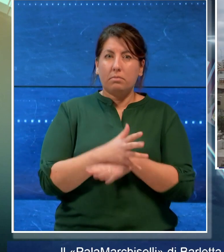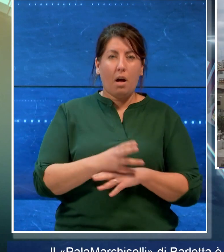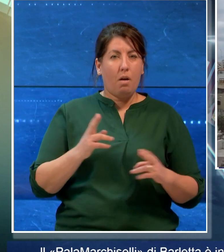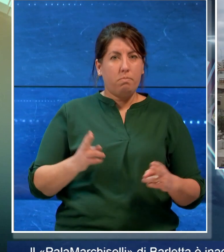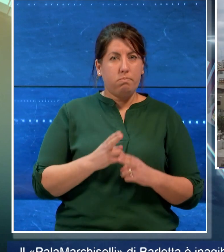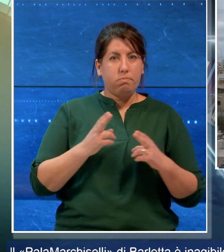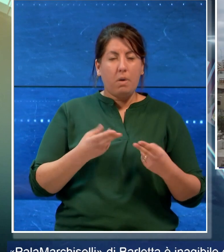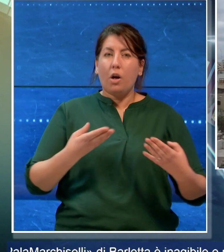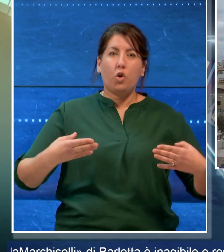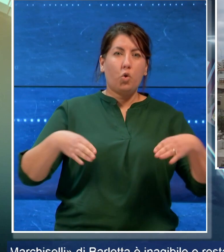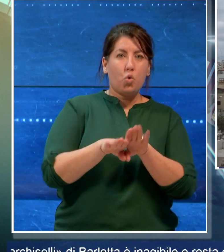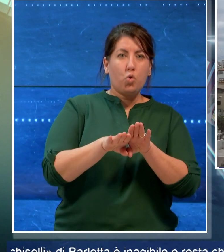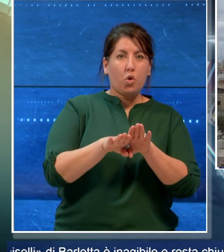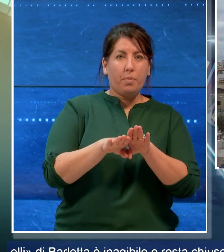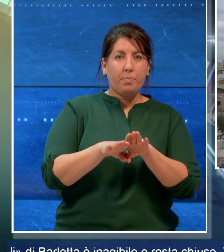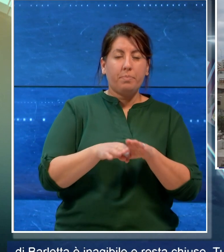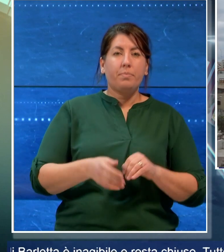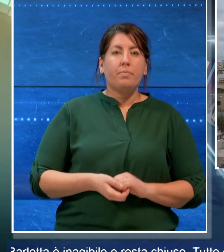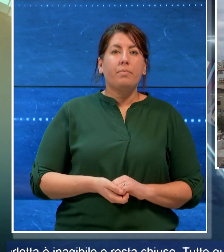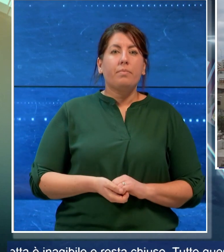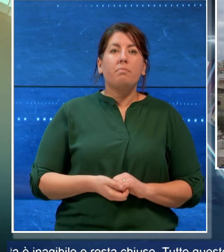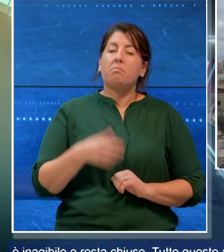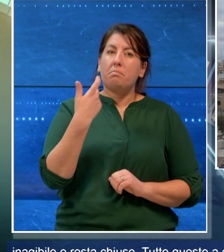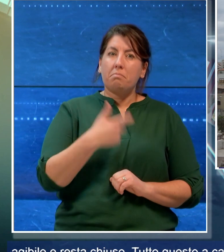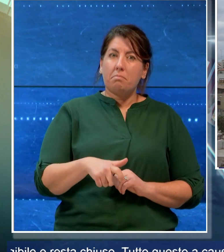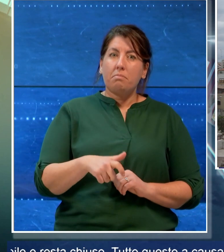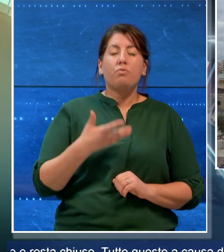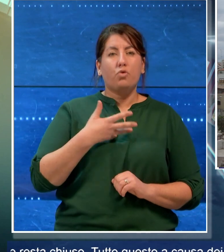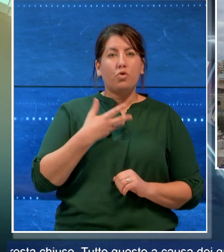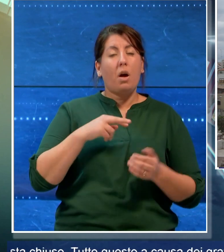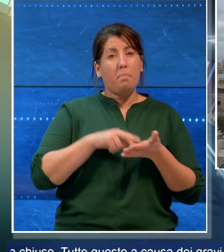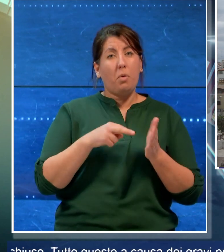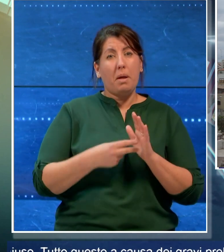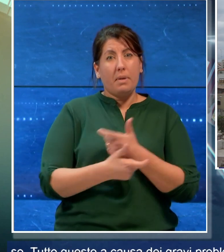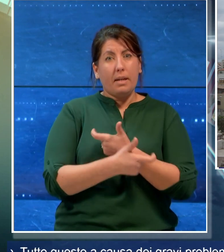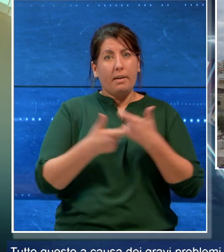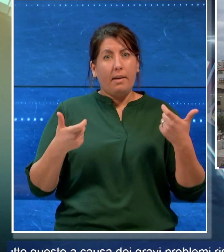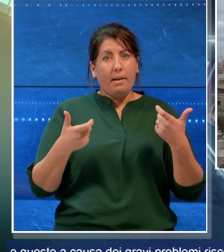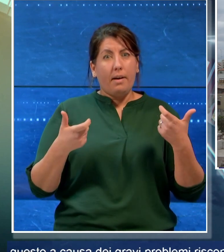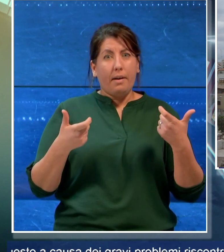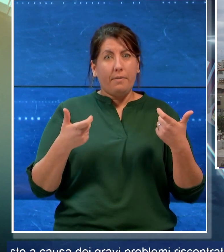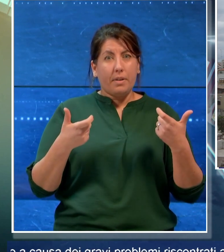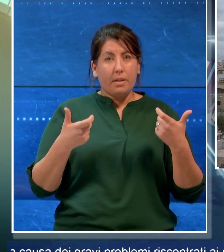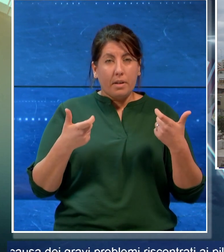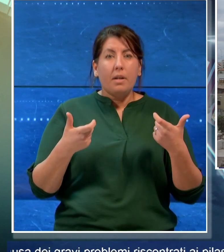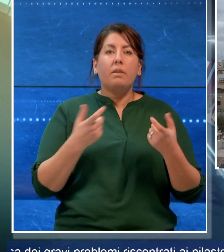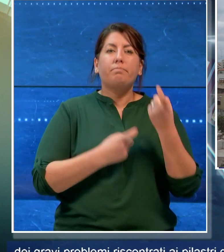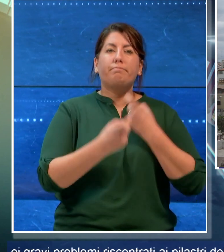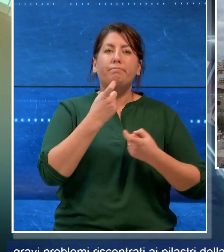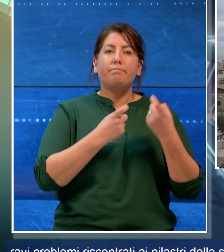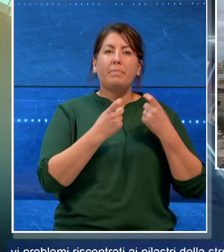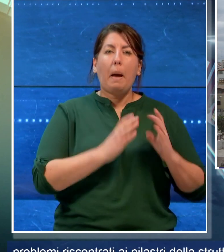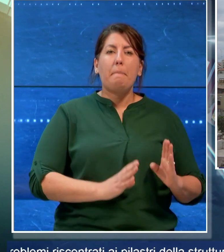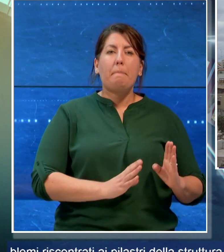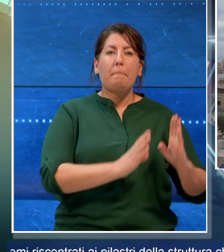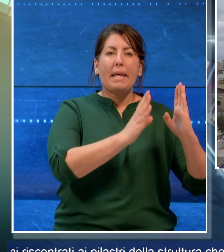chiuso. Tutto questo a causa dei problemi gravi riscontrati ai pilastri della